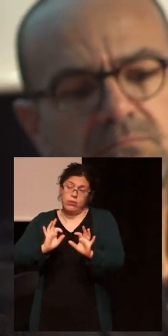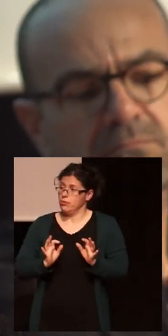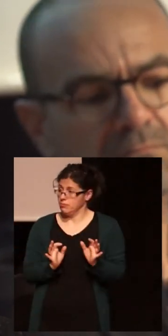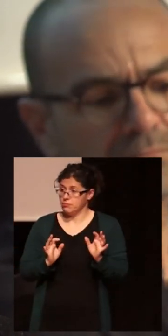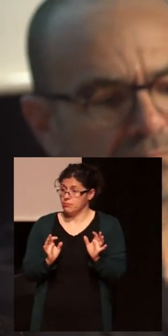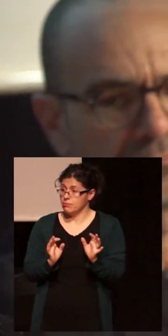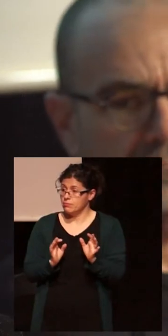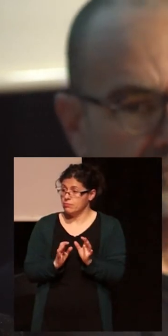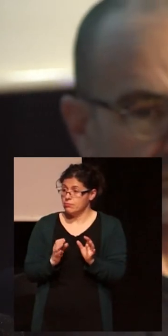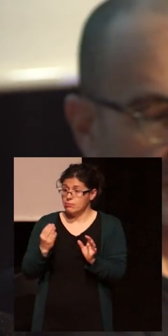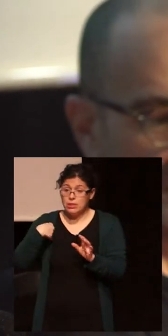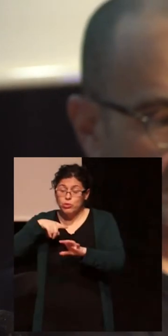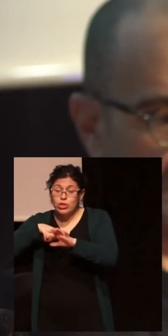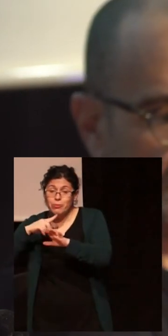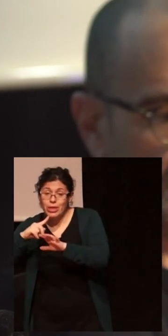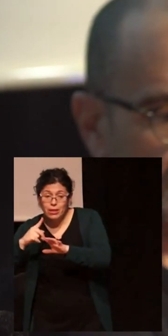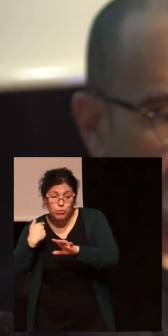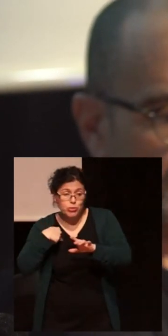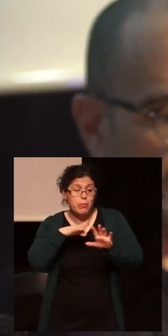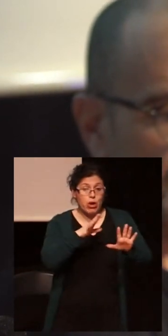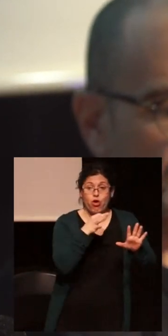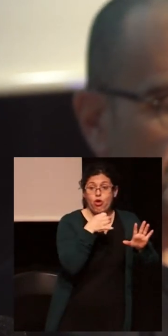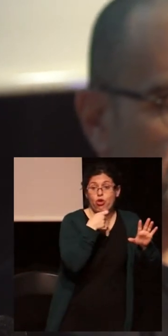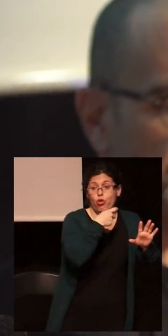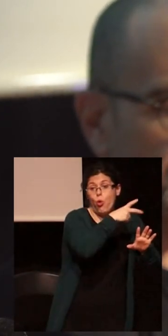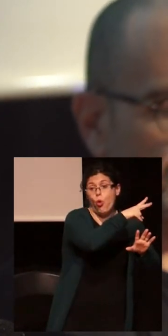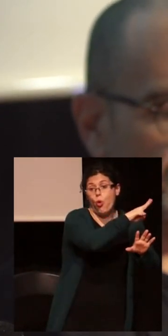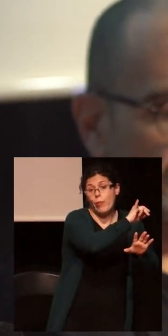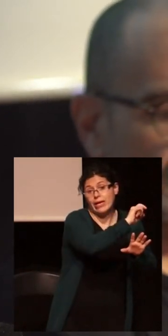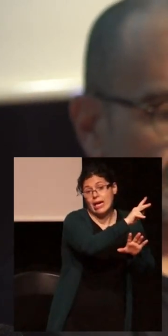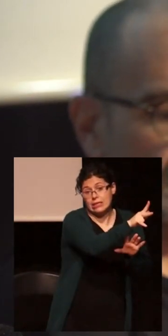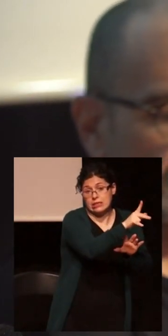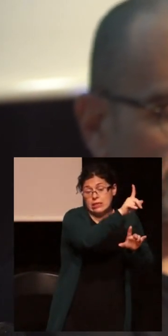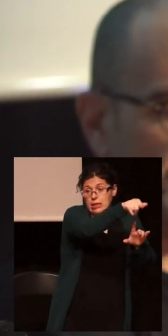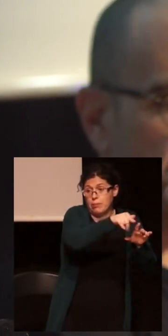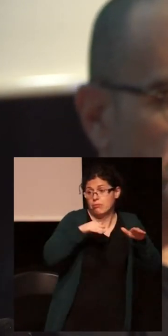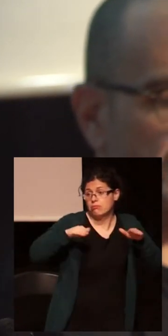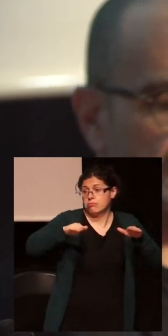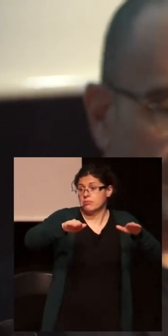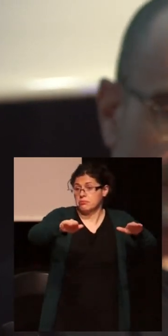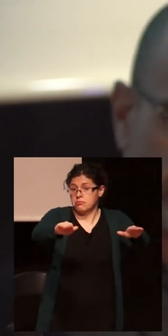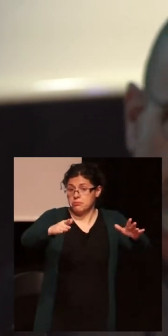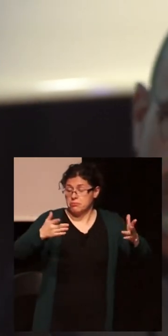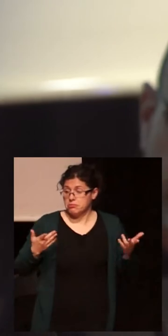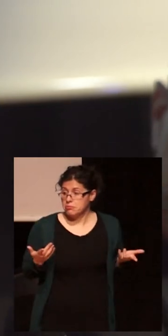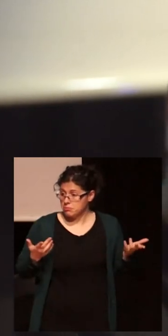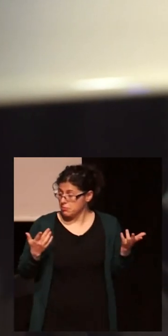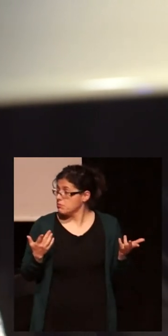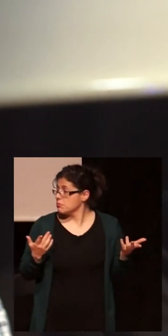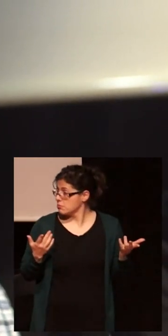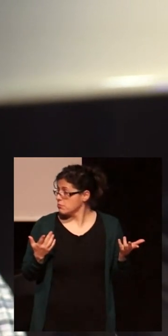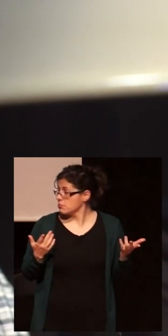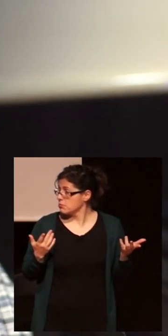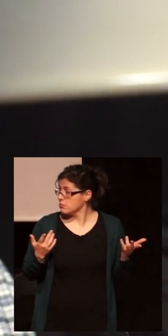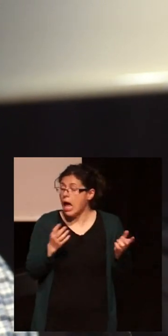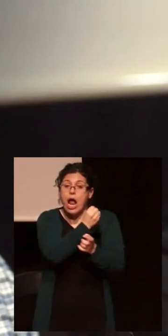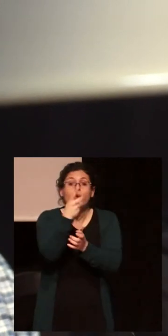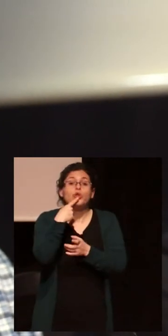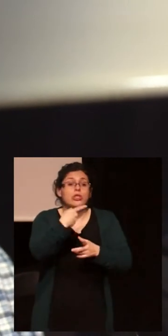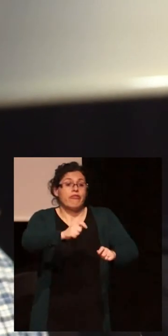el VIH. sin eso no se entiende el éxito inicial. A pesar de que ahora nos quieren decir que es un fracaso. No fue un